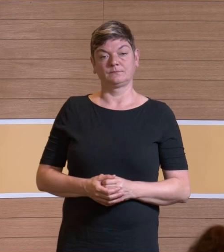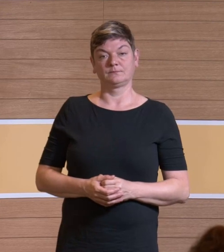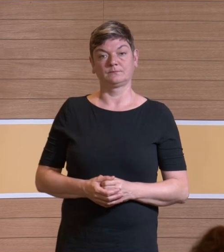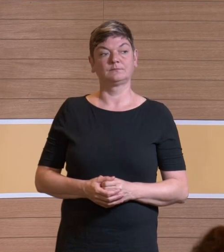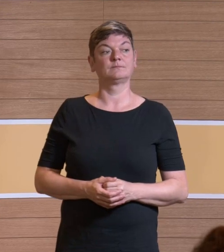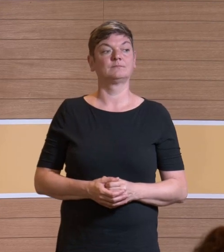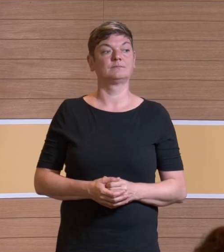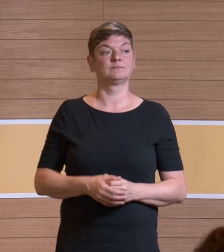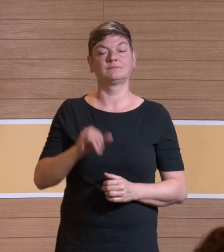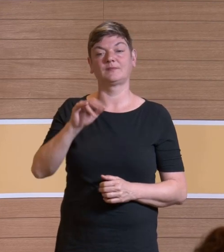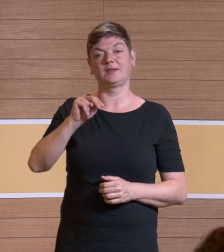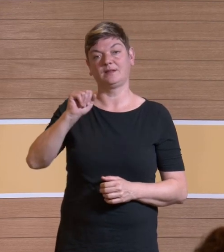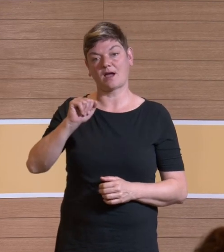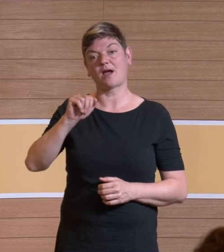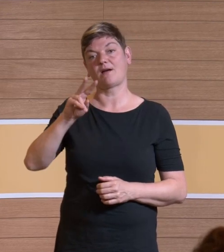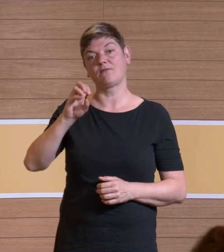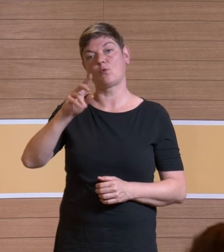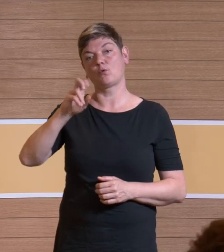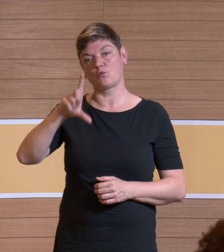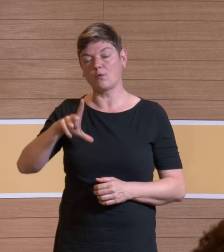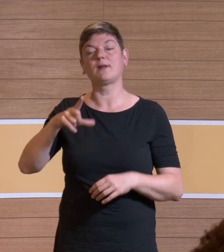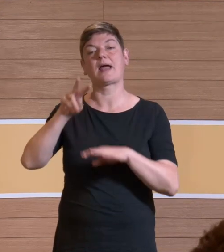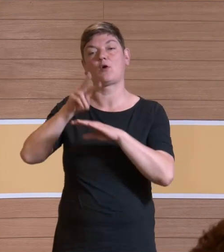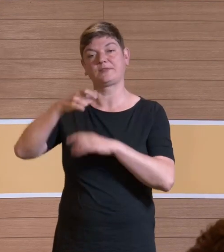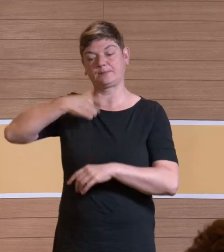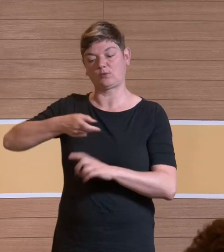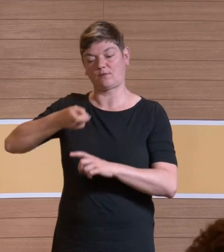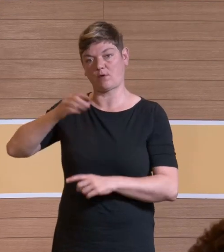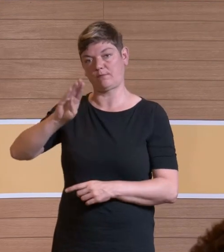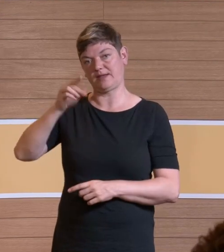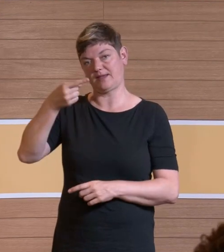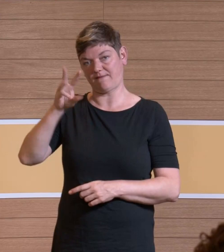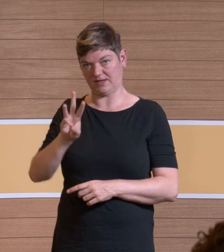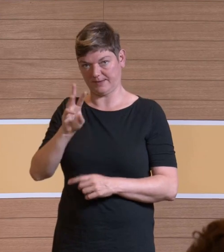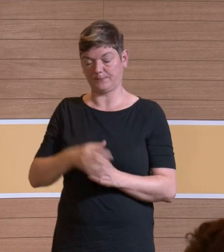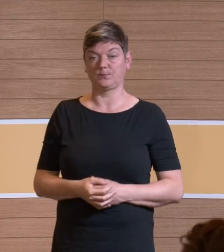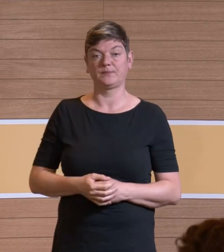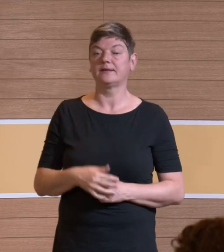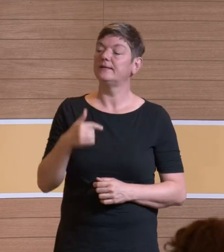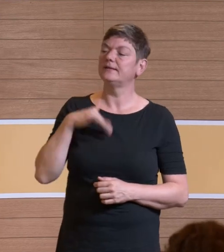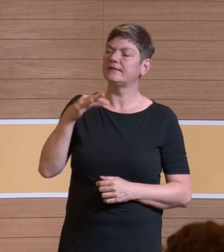Ja, Inga Fokul, Aufsichtsperson der BGW. Ich hätte eine Frage zur,